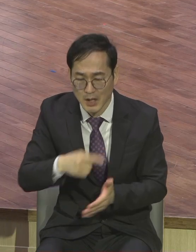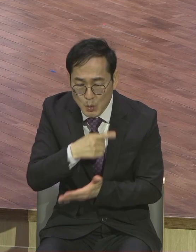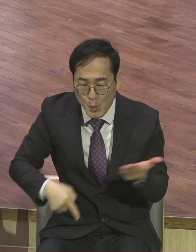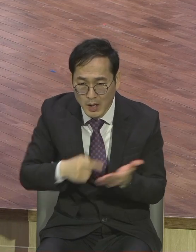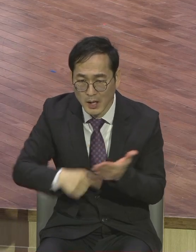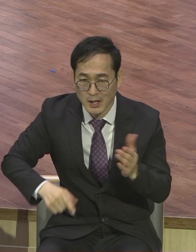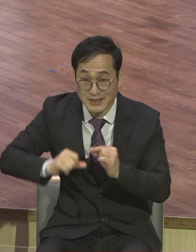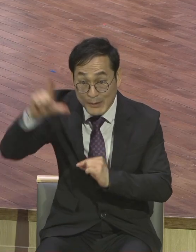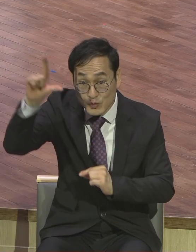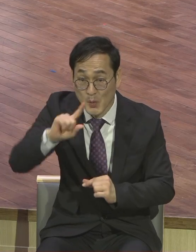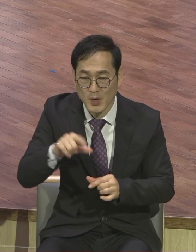왜 그러냐